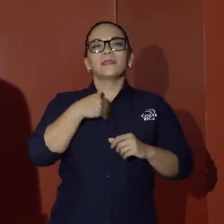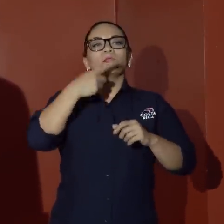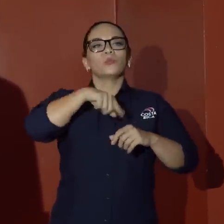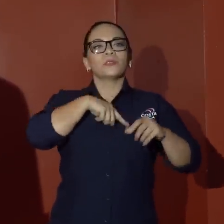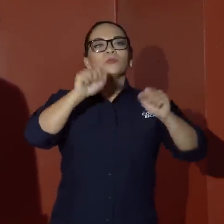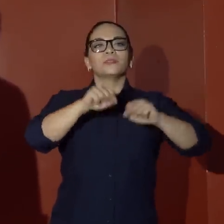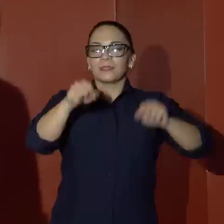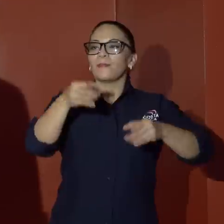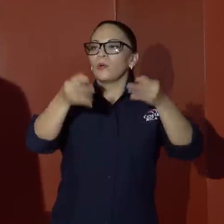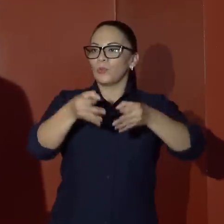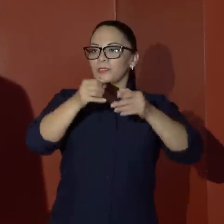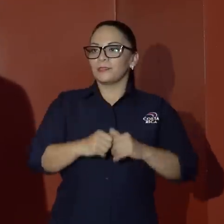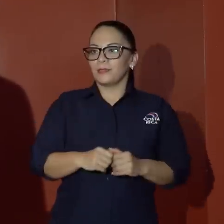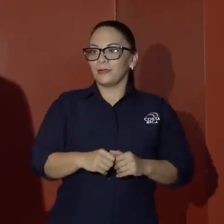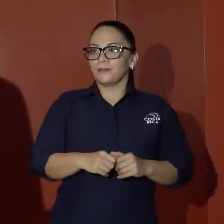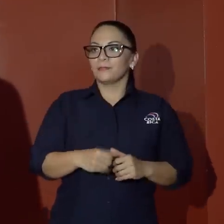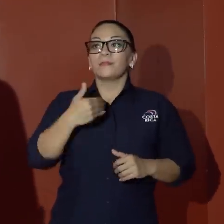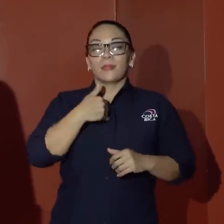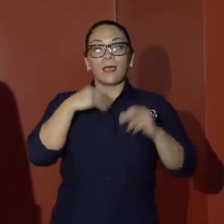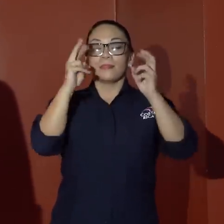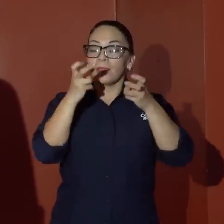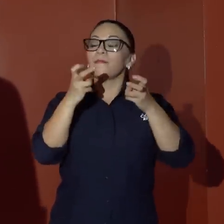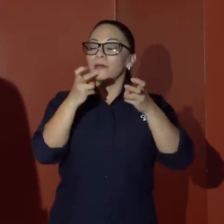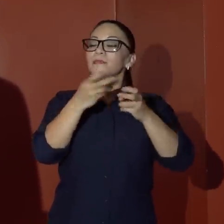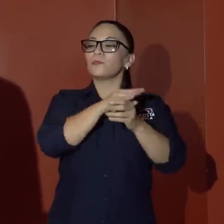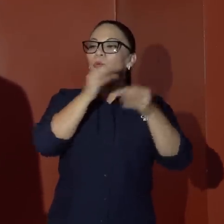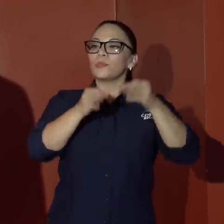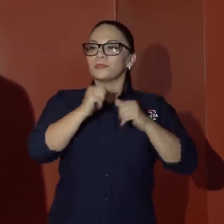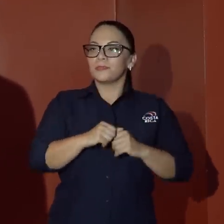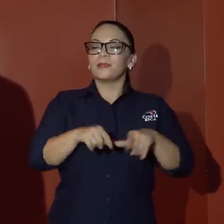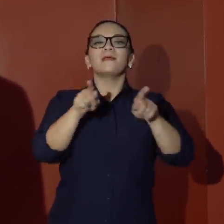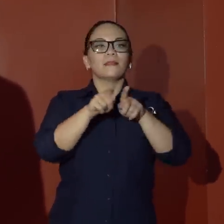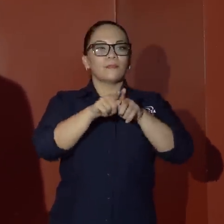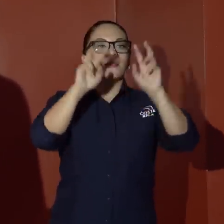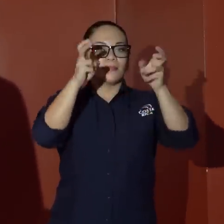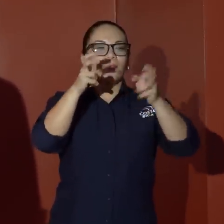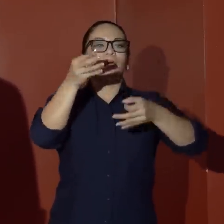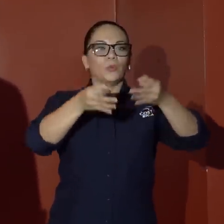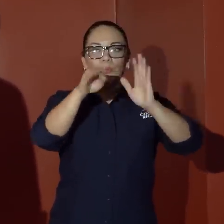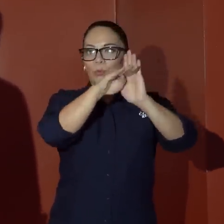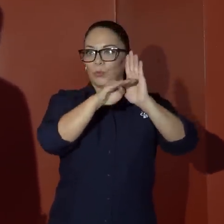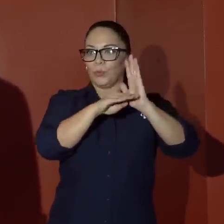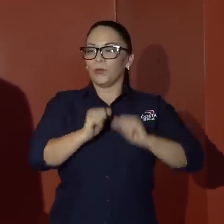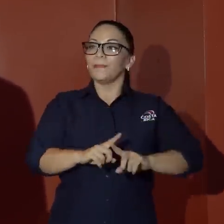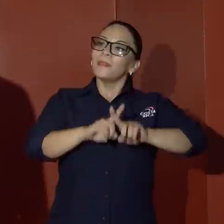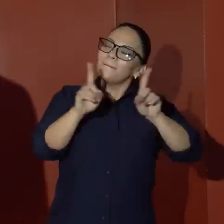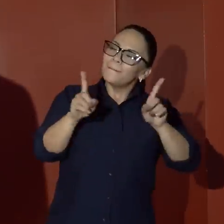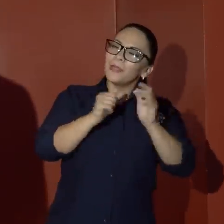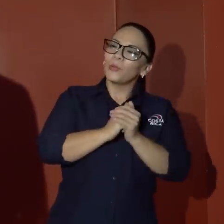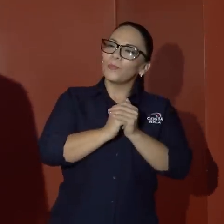sistema judicial, porque hay temas en el Poder Judicial, y el marco jurídico. Pero al final del día,